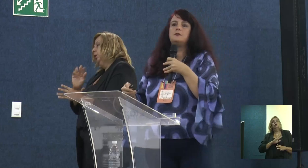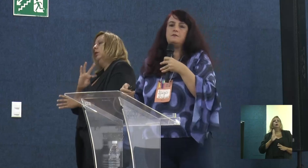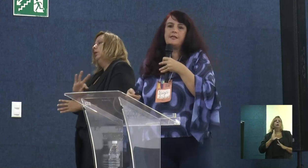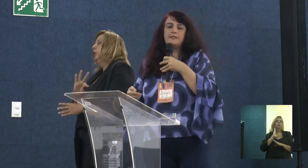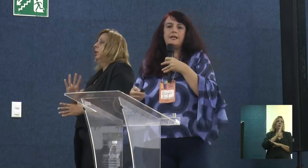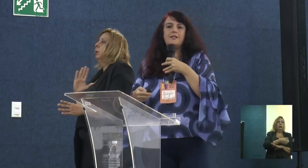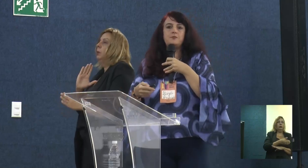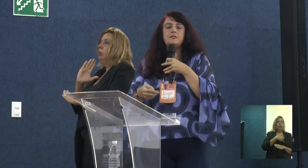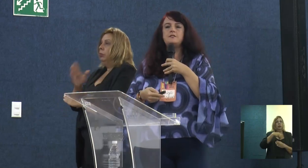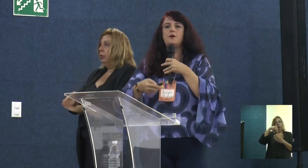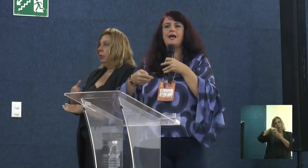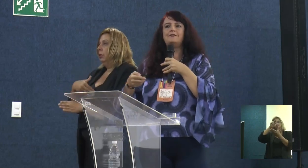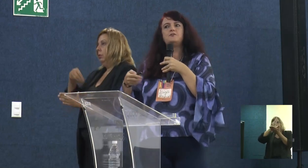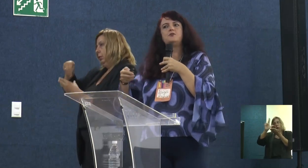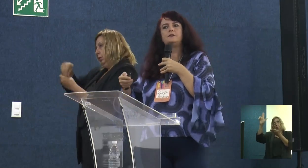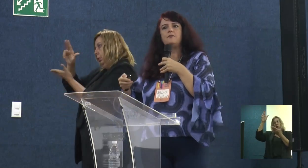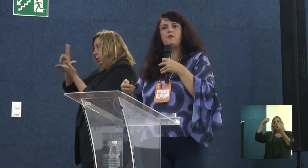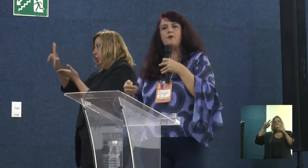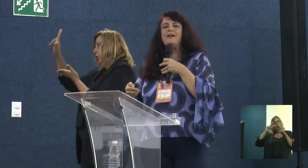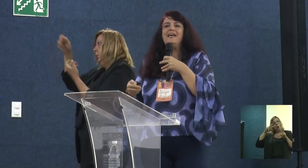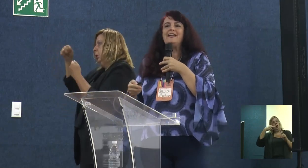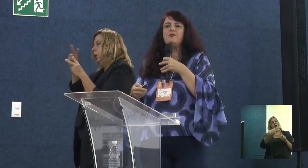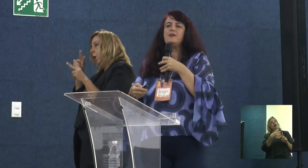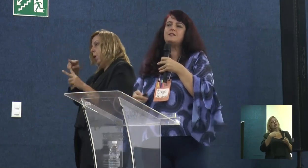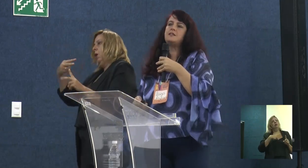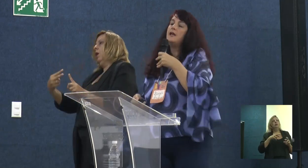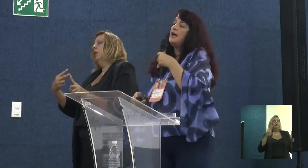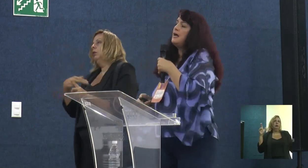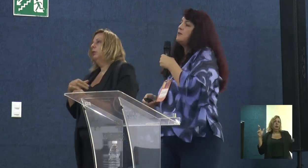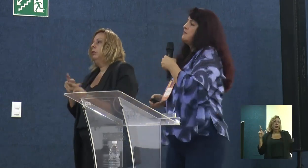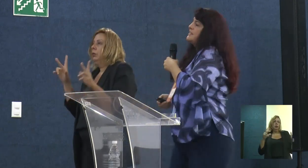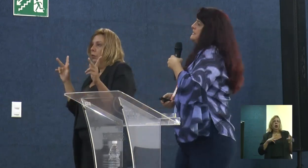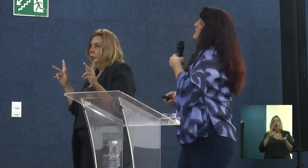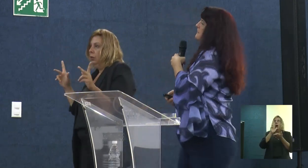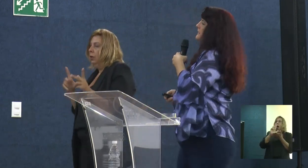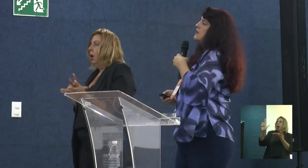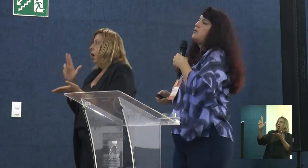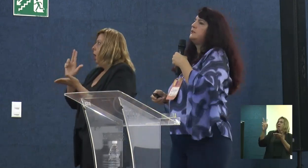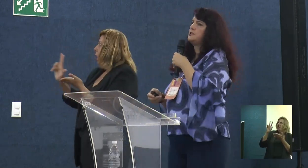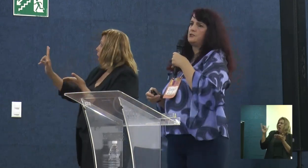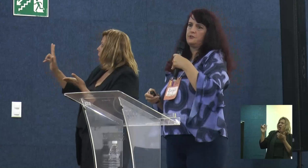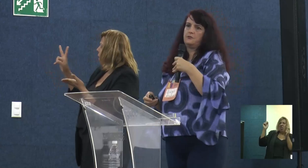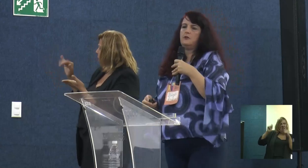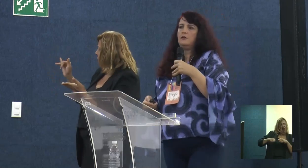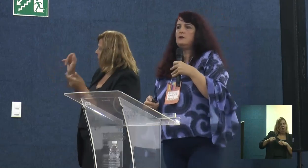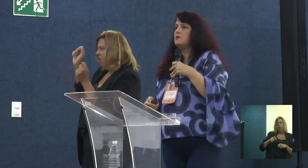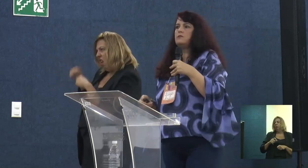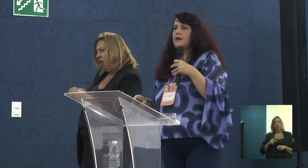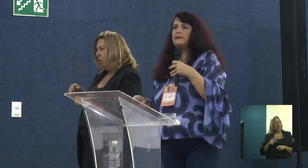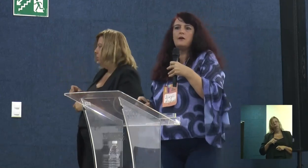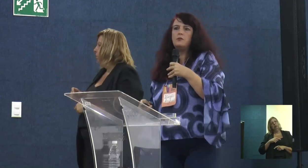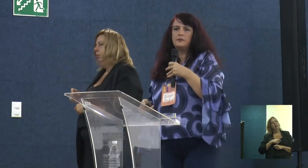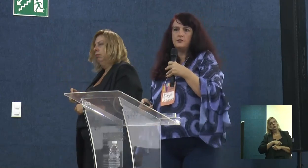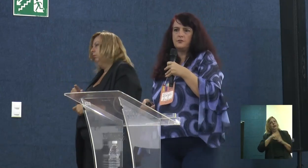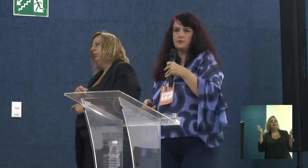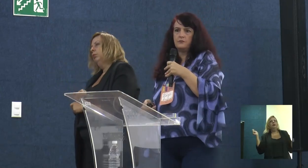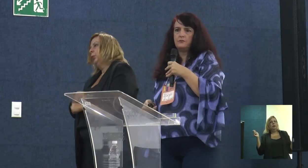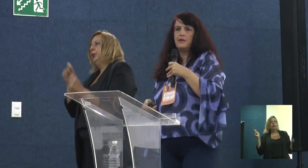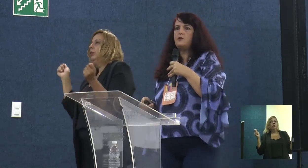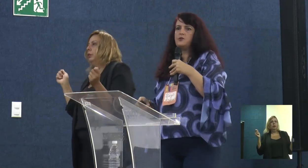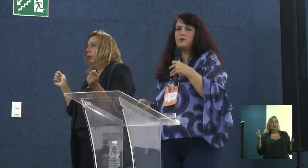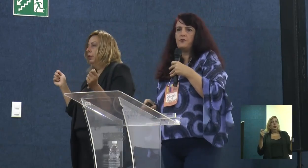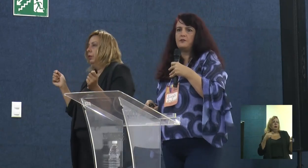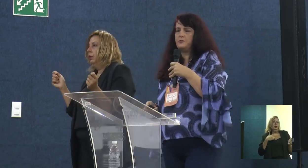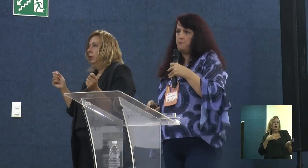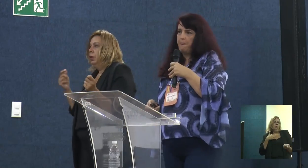Então, a gente, a universidade, precisa ser olhada de outra forma. E não falar assim, a universidade não vai dar conta disso. Não, não vai dar conta disso.